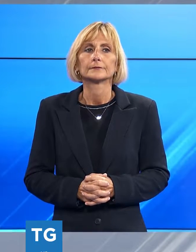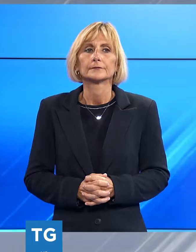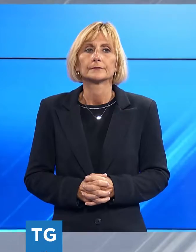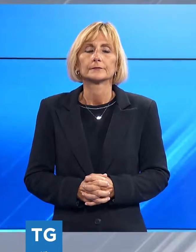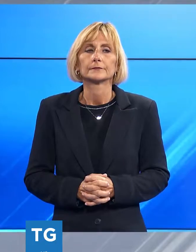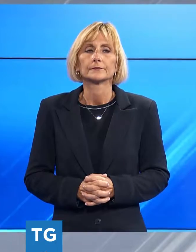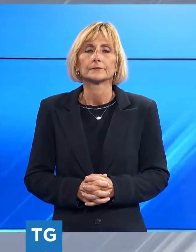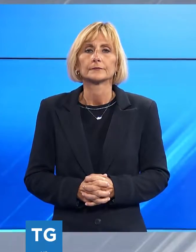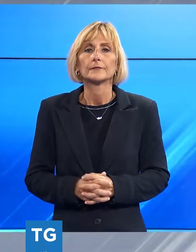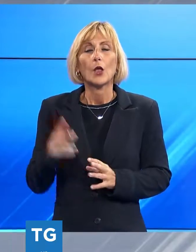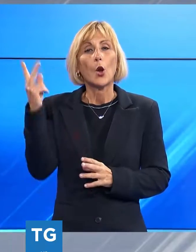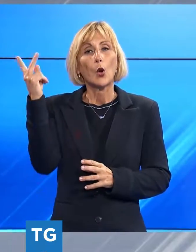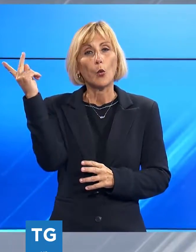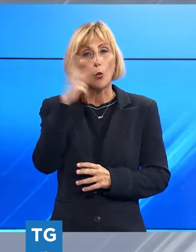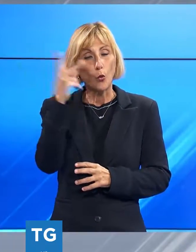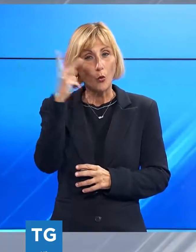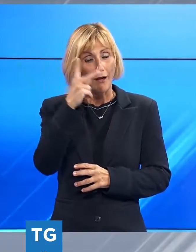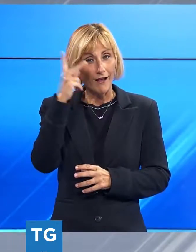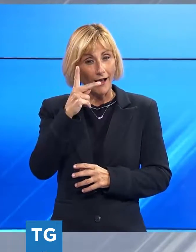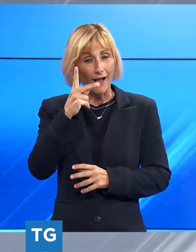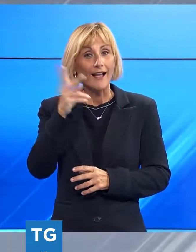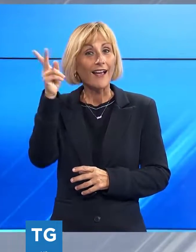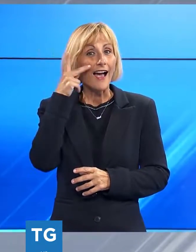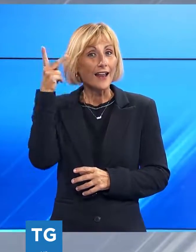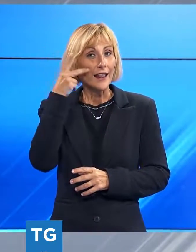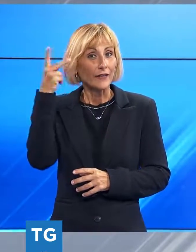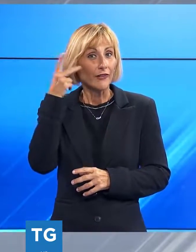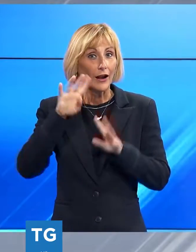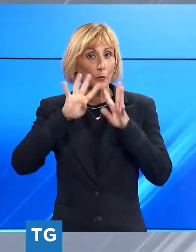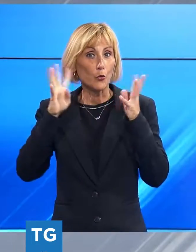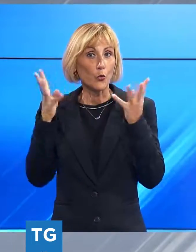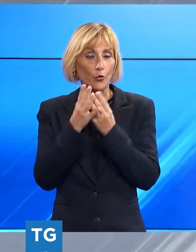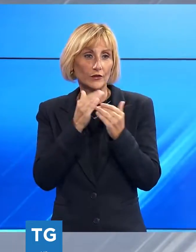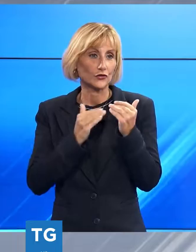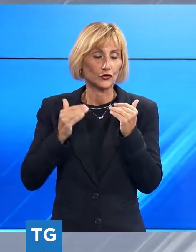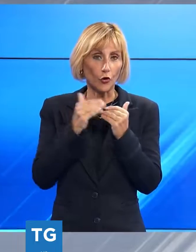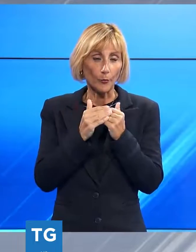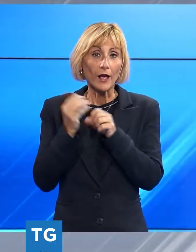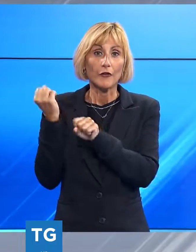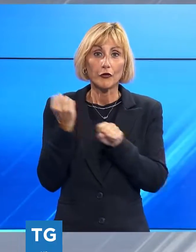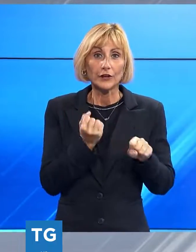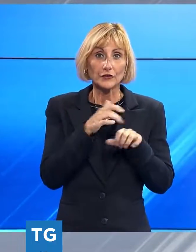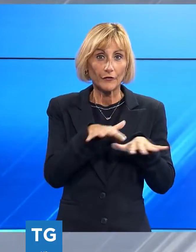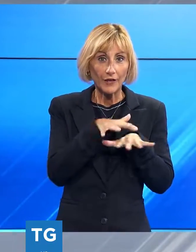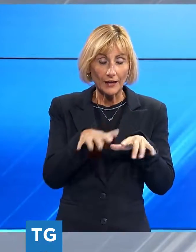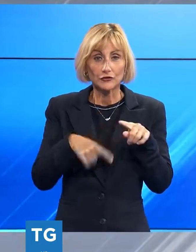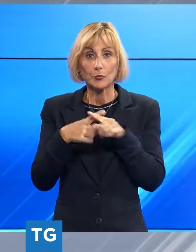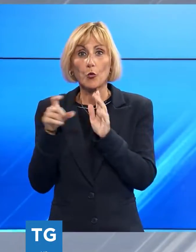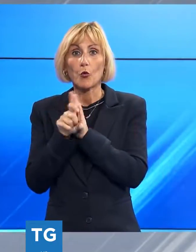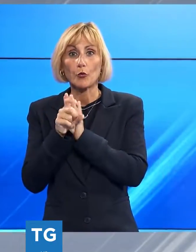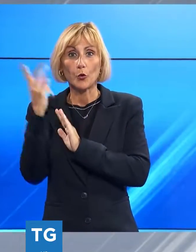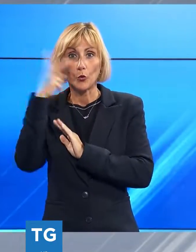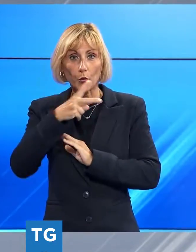Il carnevale sulle mura verso la storica intesa, la Fondazione Via Regina e il Comune di Lucca progettano una sfilata di